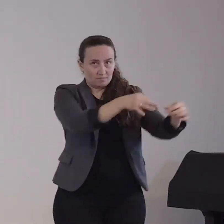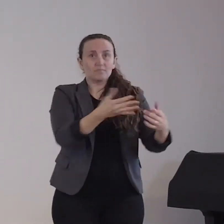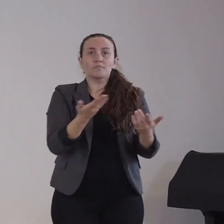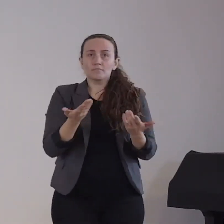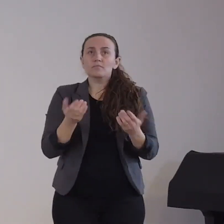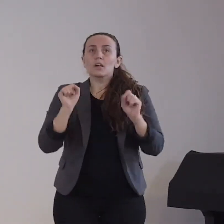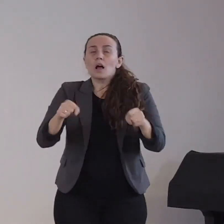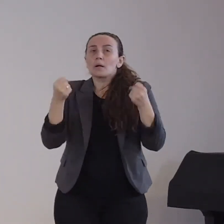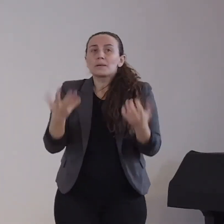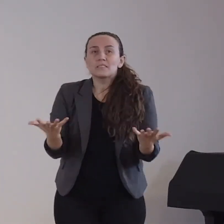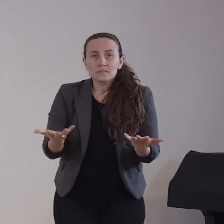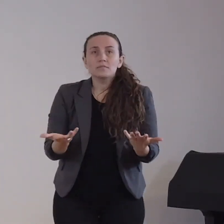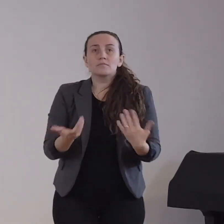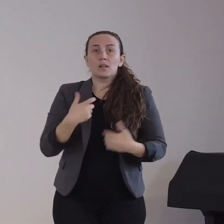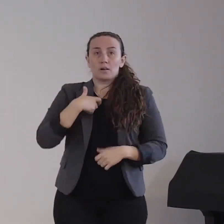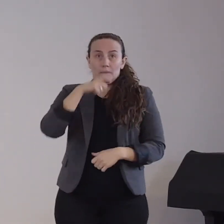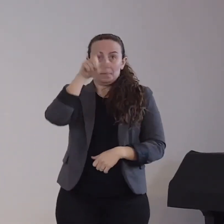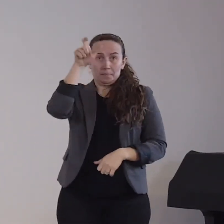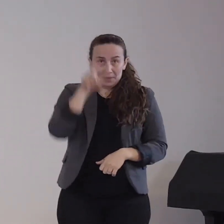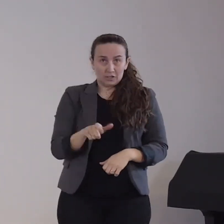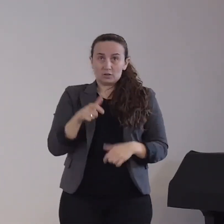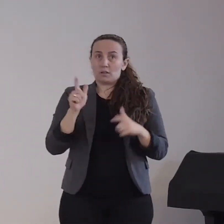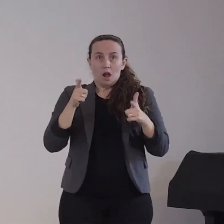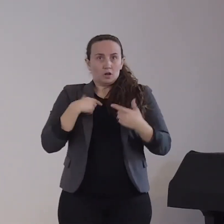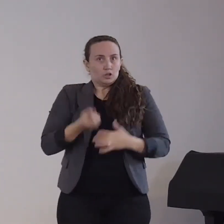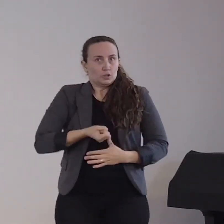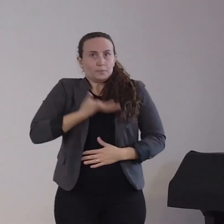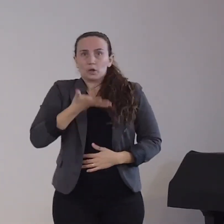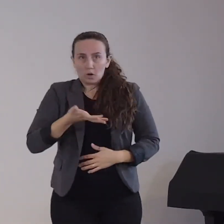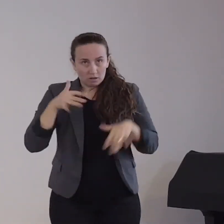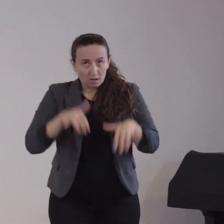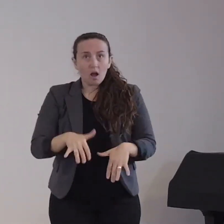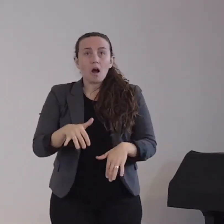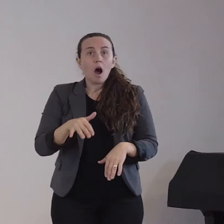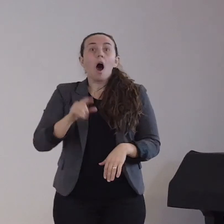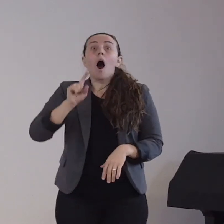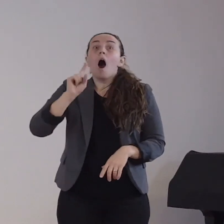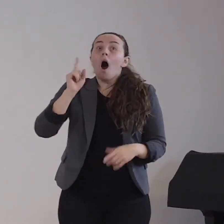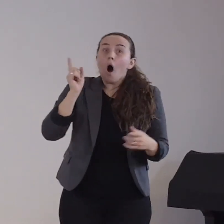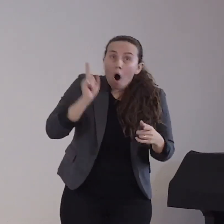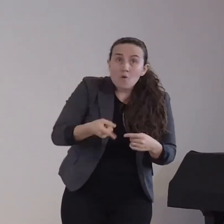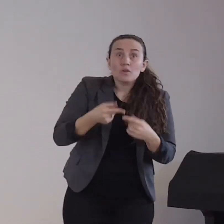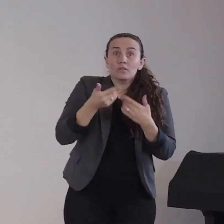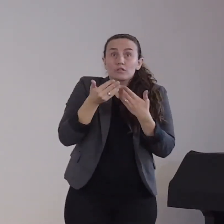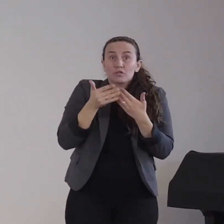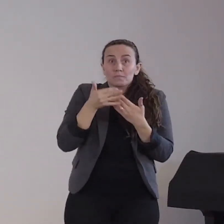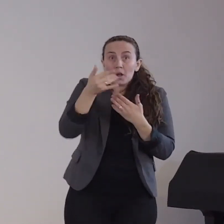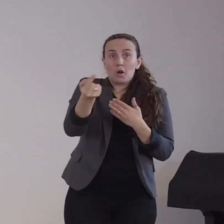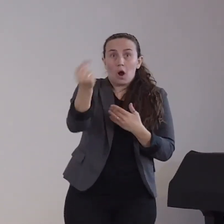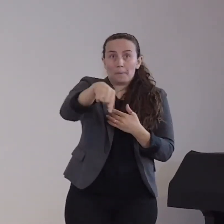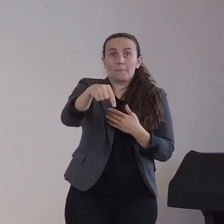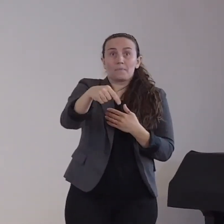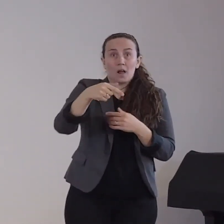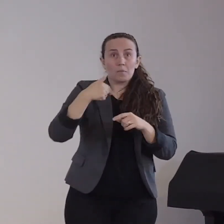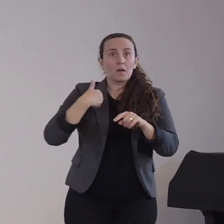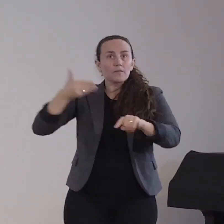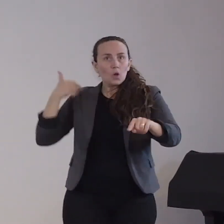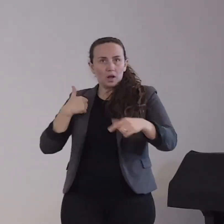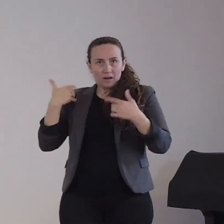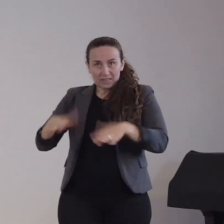vorkommen. Das heißt, auch Personen, die noch keinerlei Symptome haben, sind in der